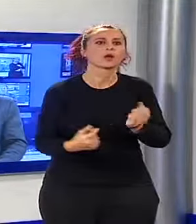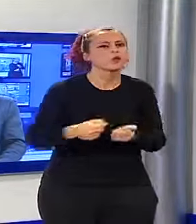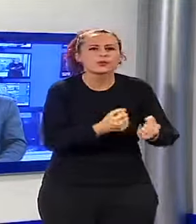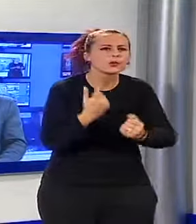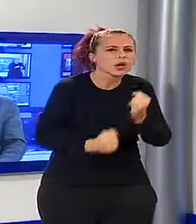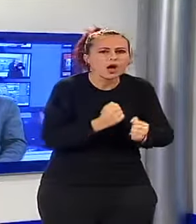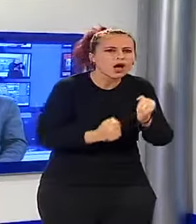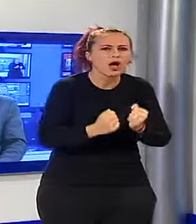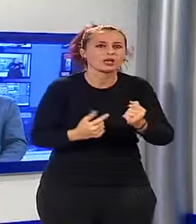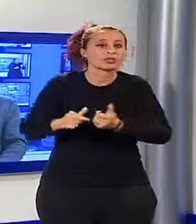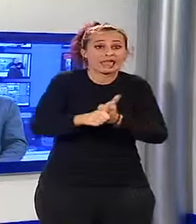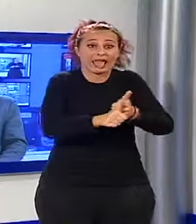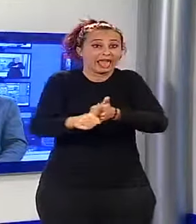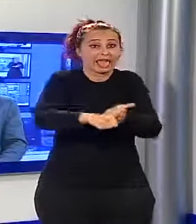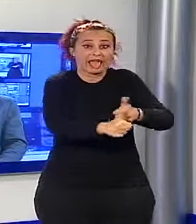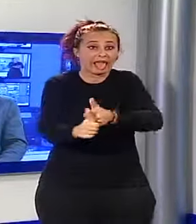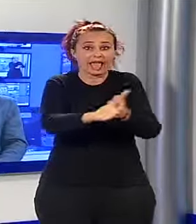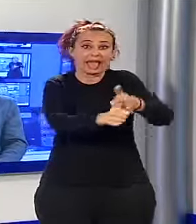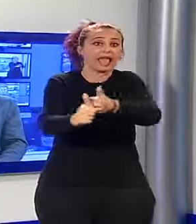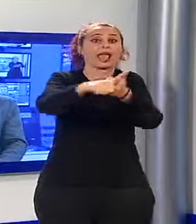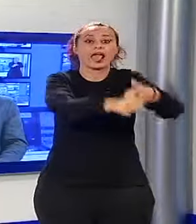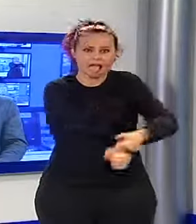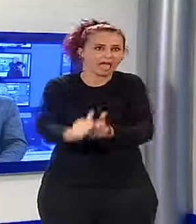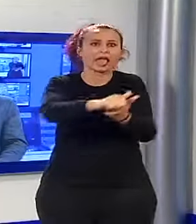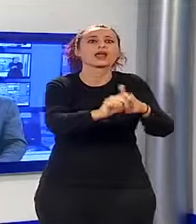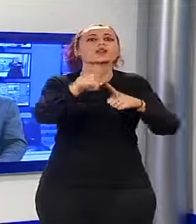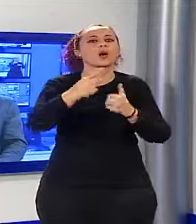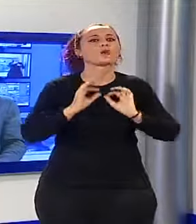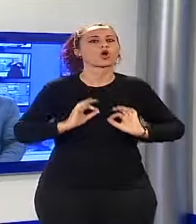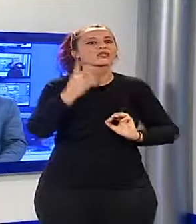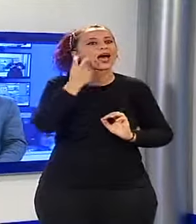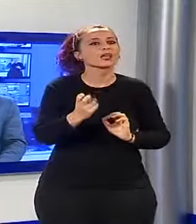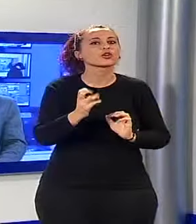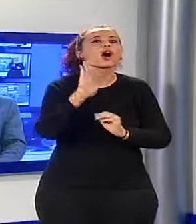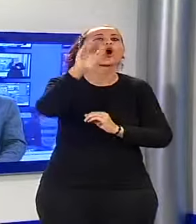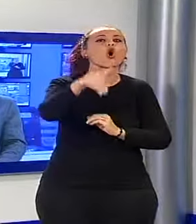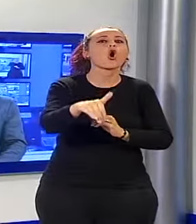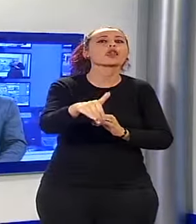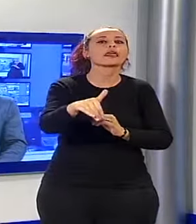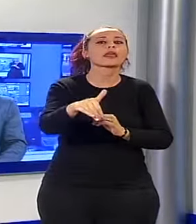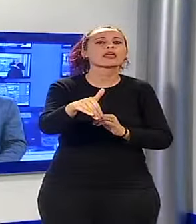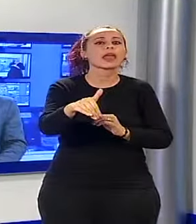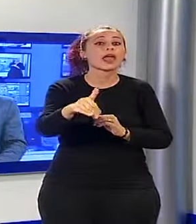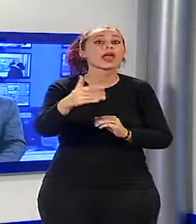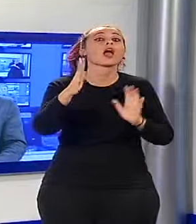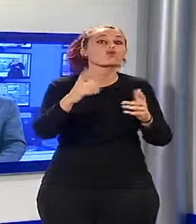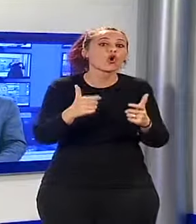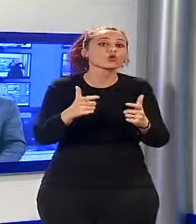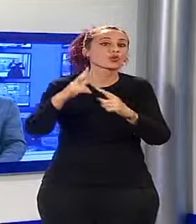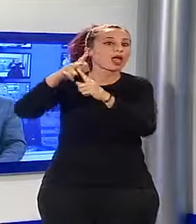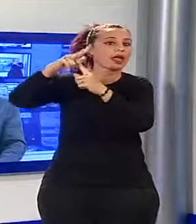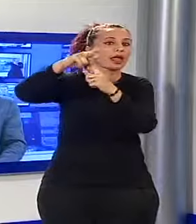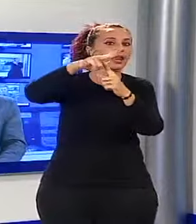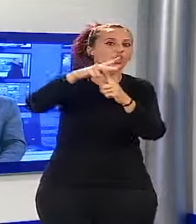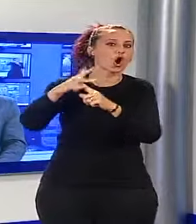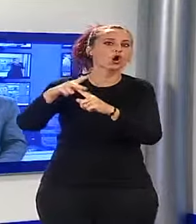colline di Chiatri, dove la polizia, scusate, per facilitare le ricerche, fatto arrivare anche l'elicottero di stanza